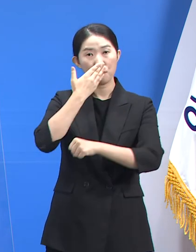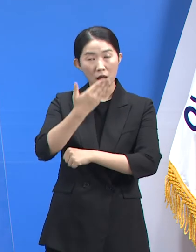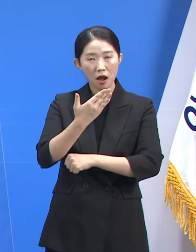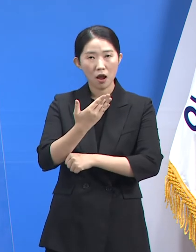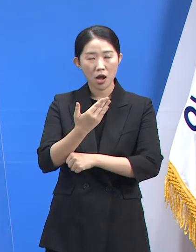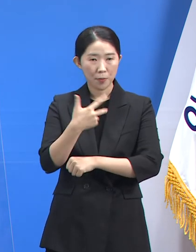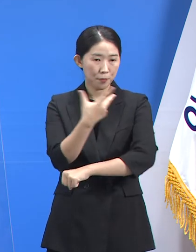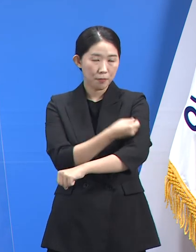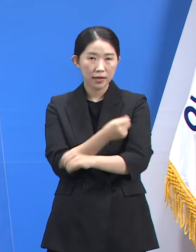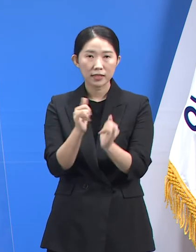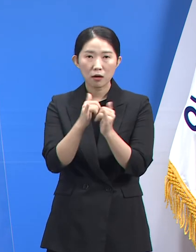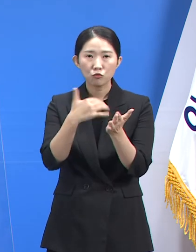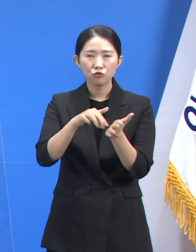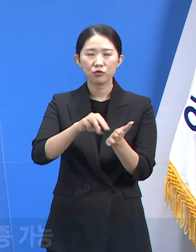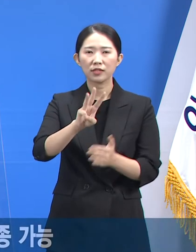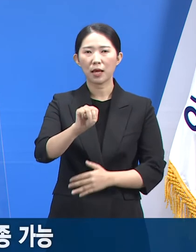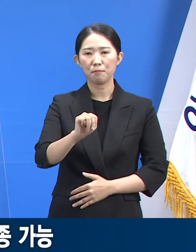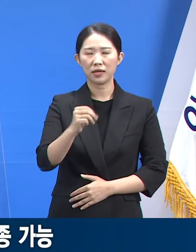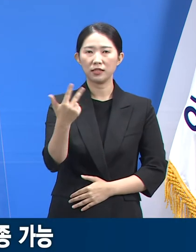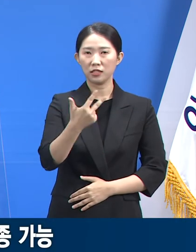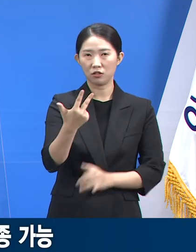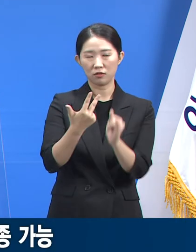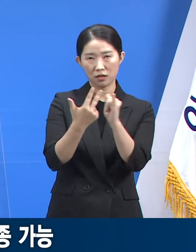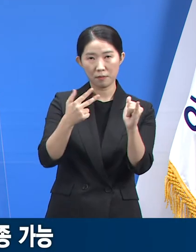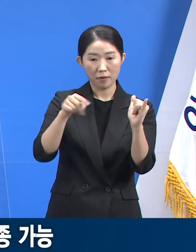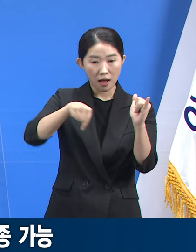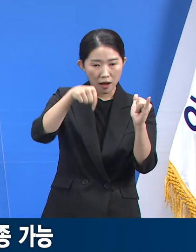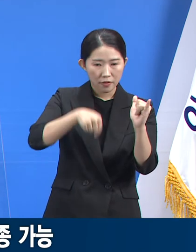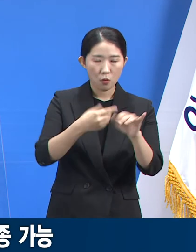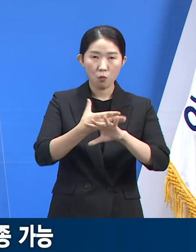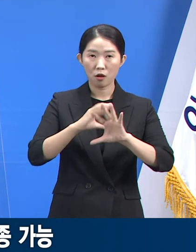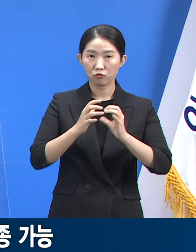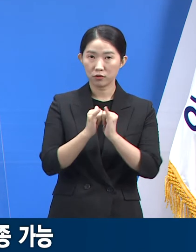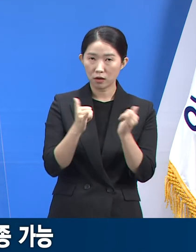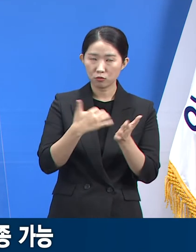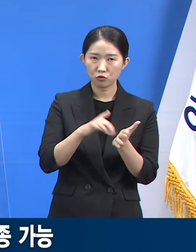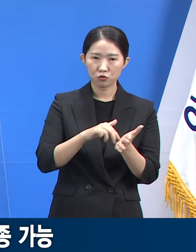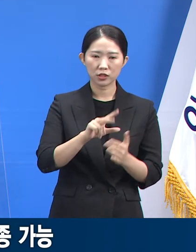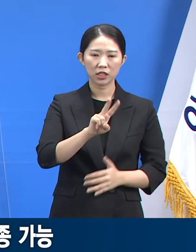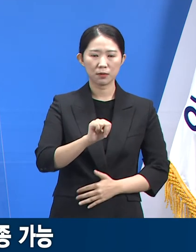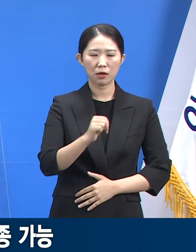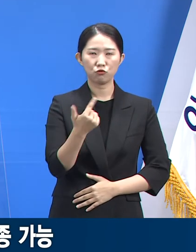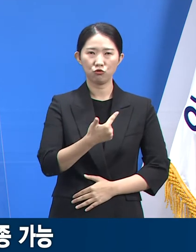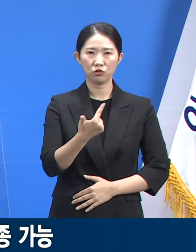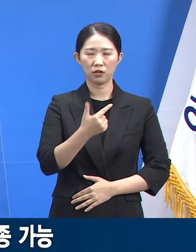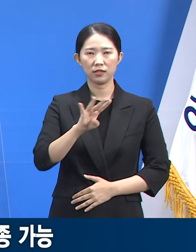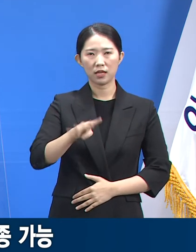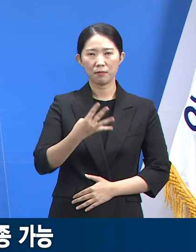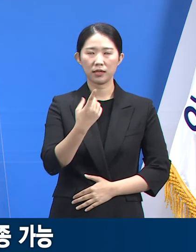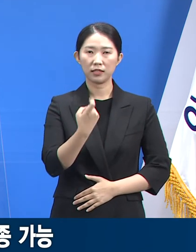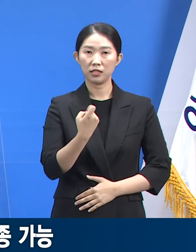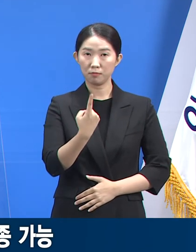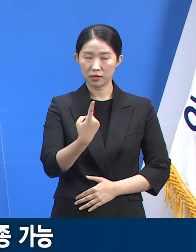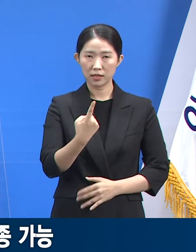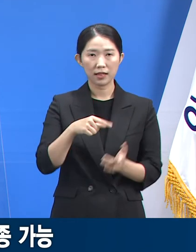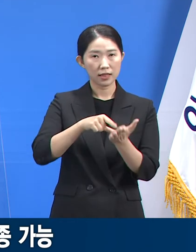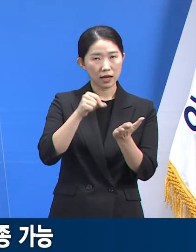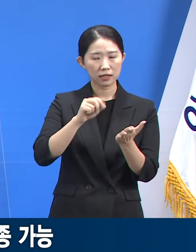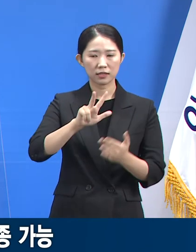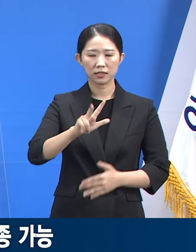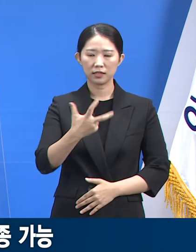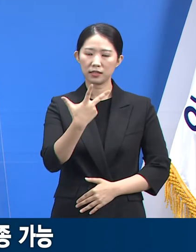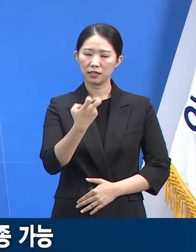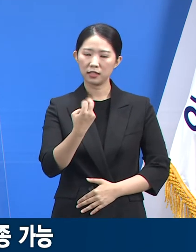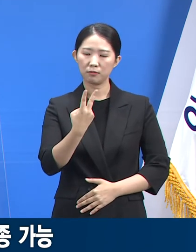접종을 완료하였습니다. 이 중 외국인 접종자는 26,411명으로 전체 접종자의 72.7%입니다.